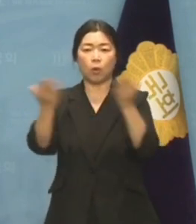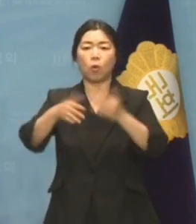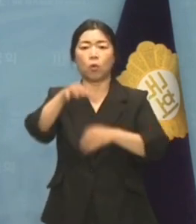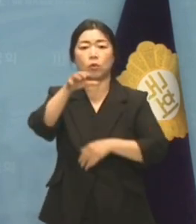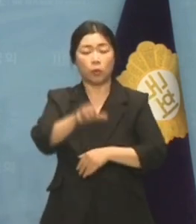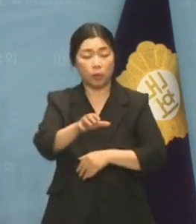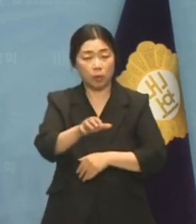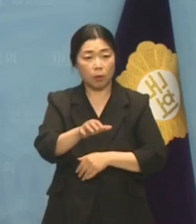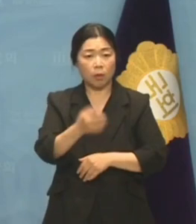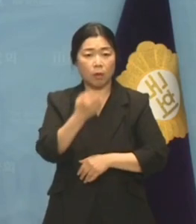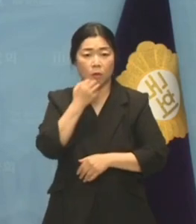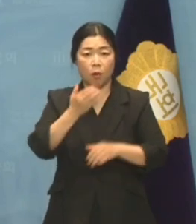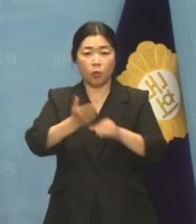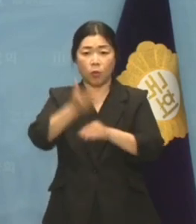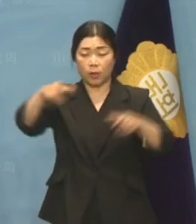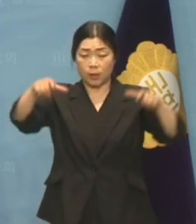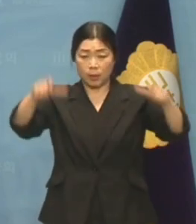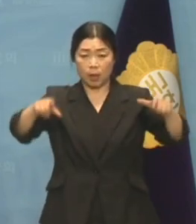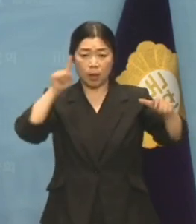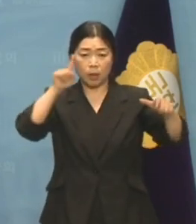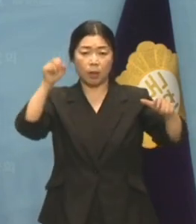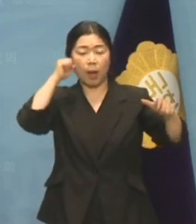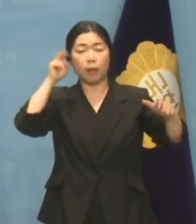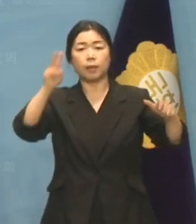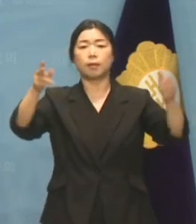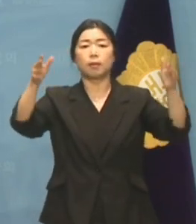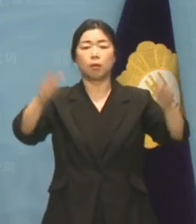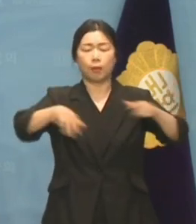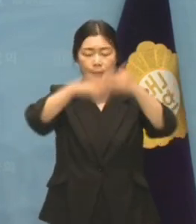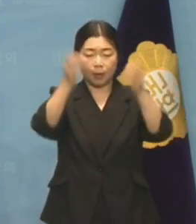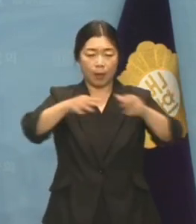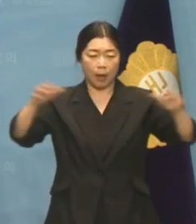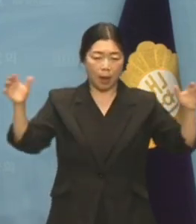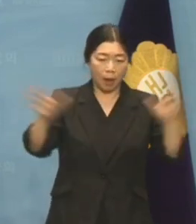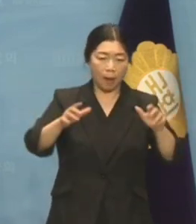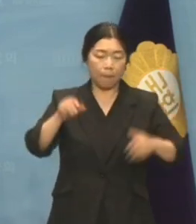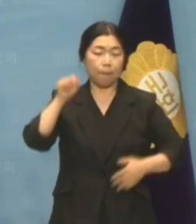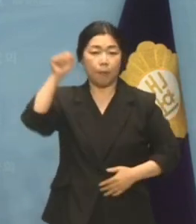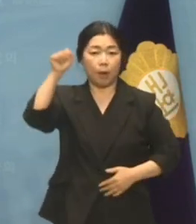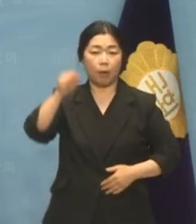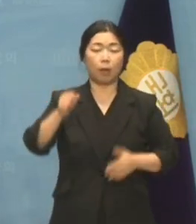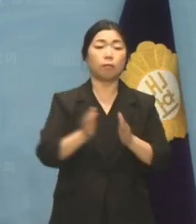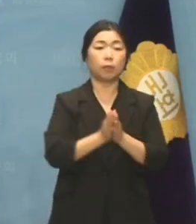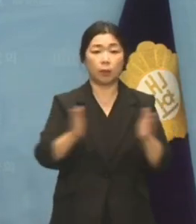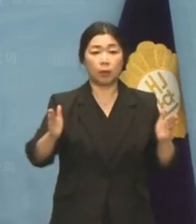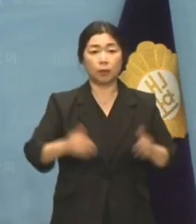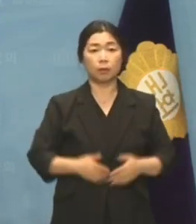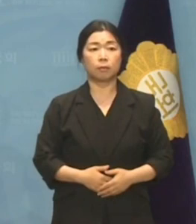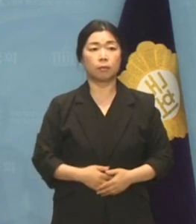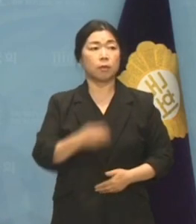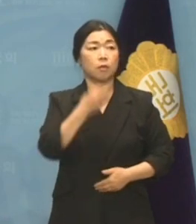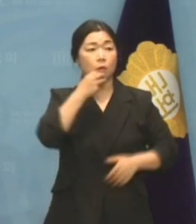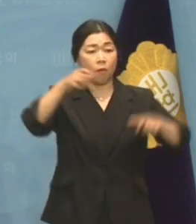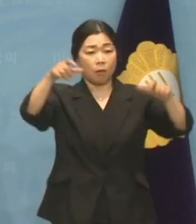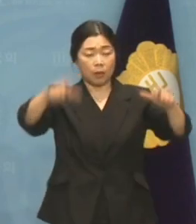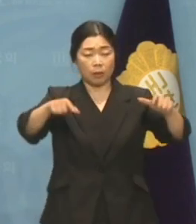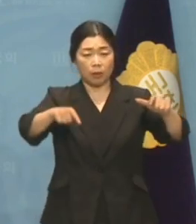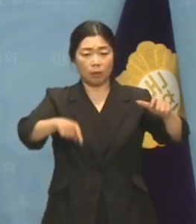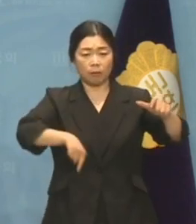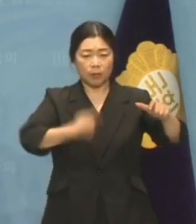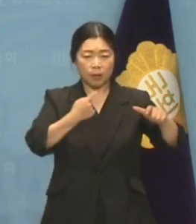도심 한복판에서 벌인 1박 2일의 총파업 결의 대회입니다. 서울 도심 한복판을